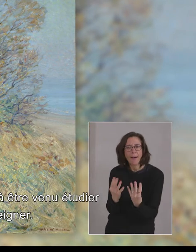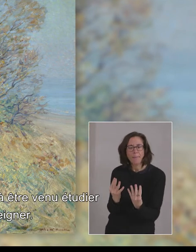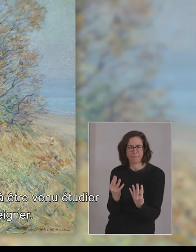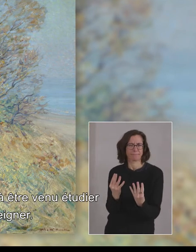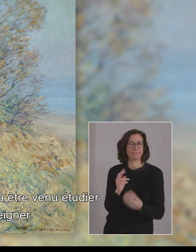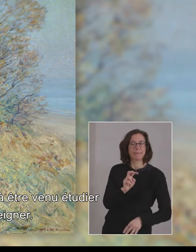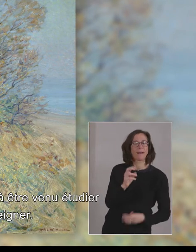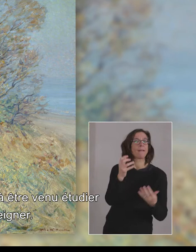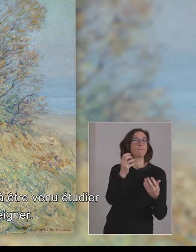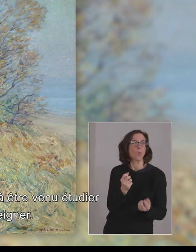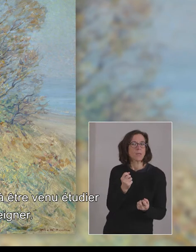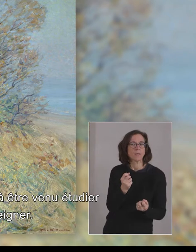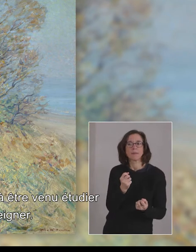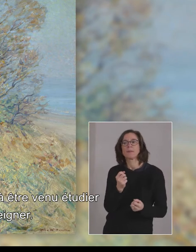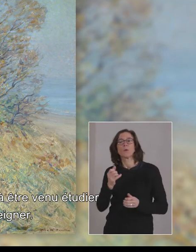devenir enseignants.